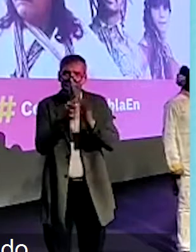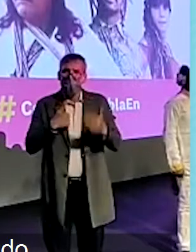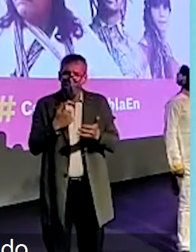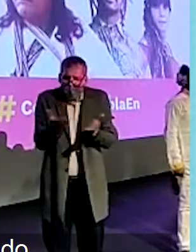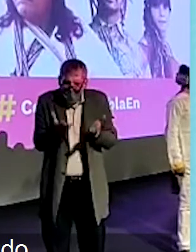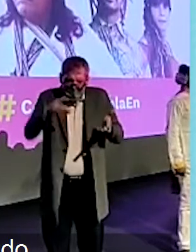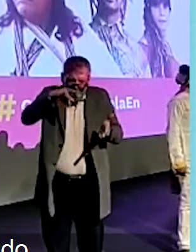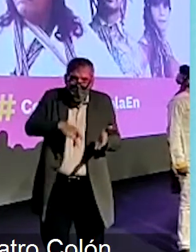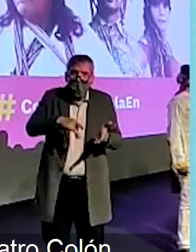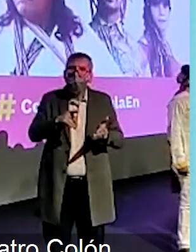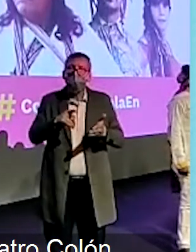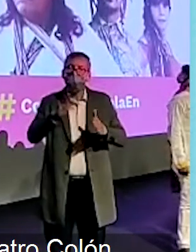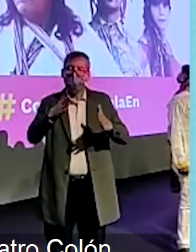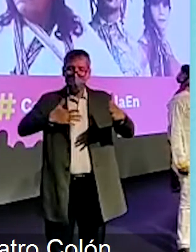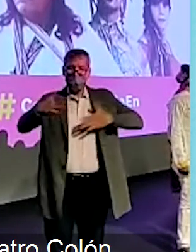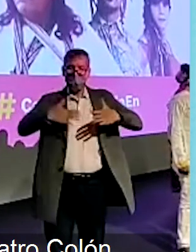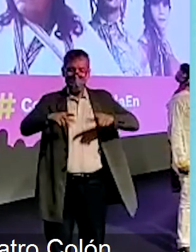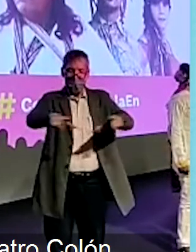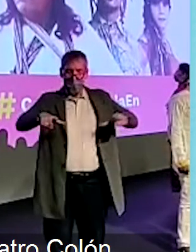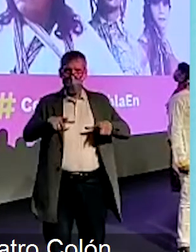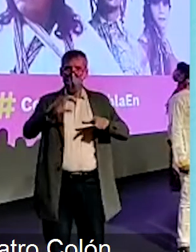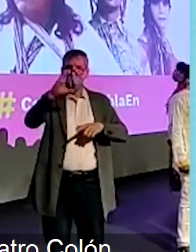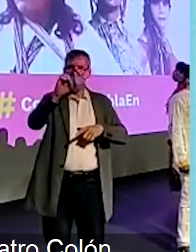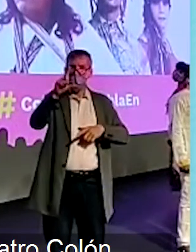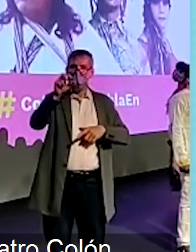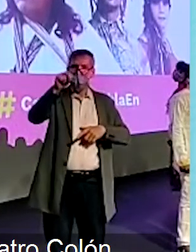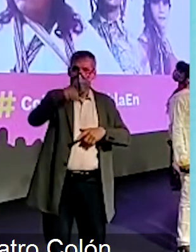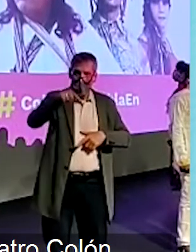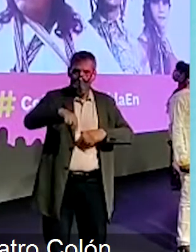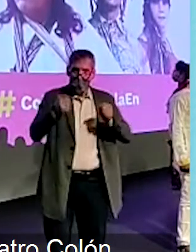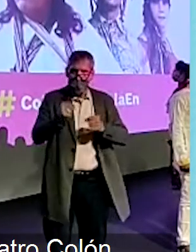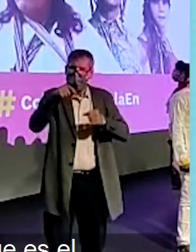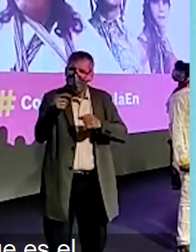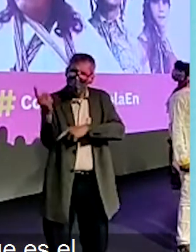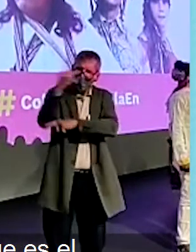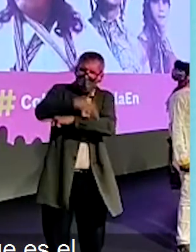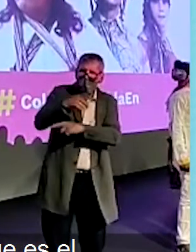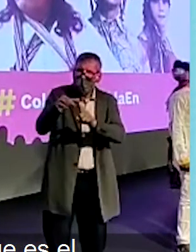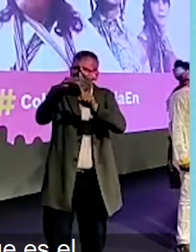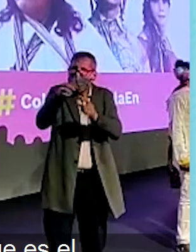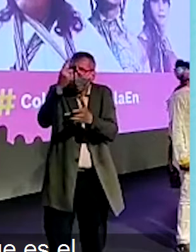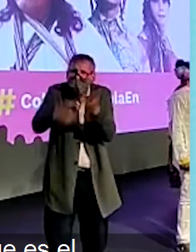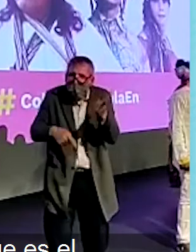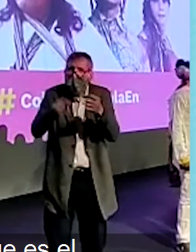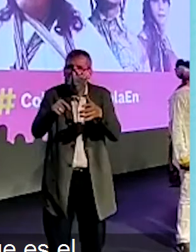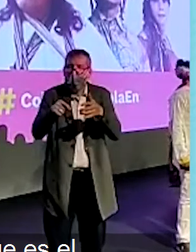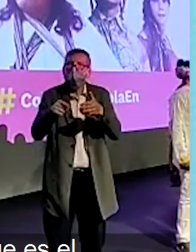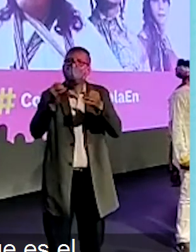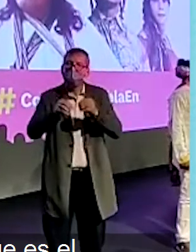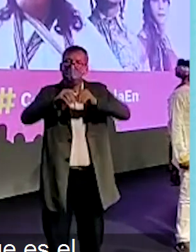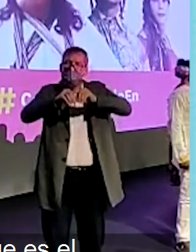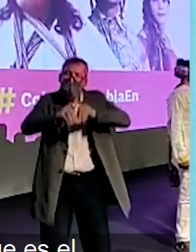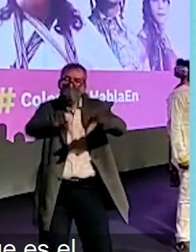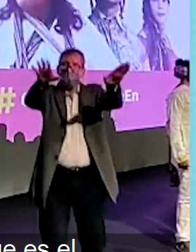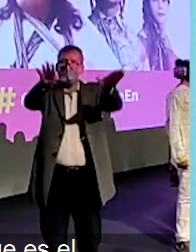les envío un caluroso saludo, contándoles que me encuentro hoy en el Teatro Colón de Bogotá. Hoy es un día